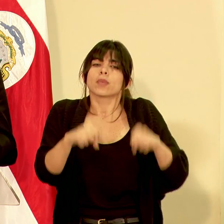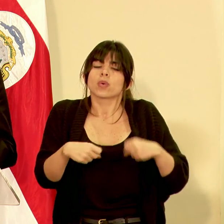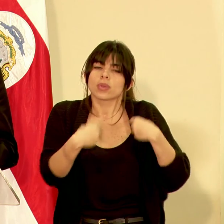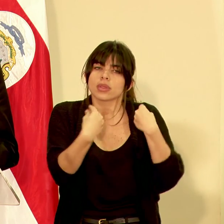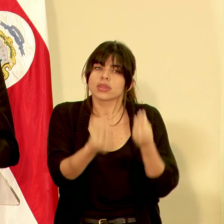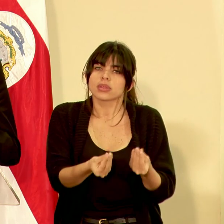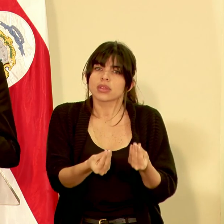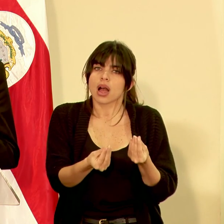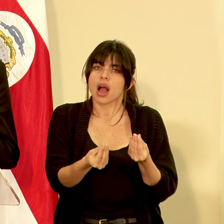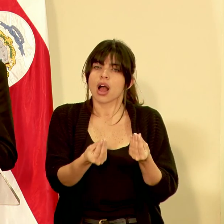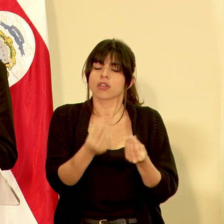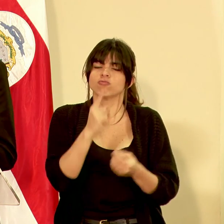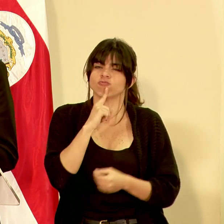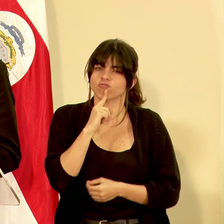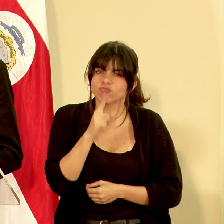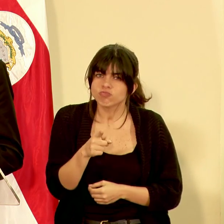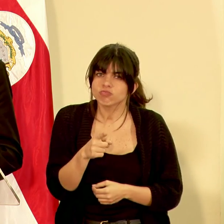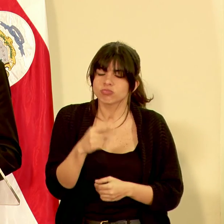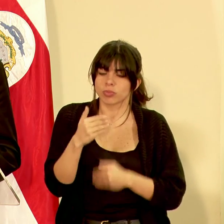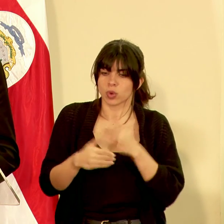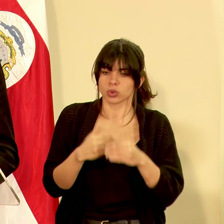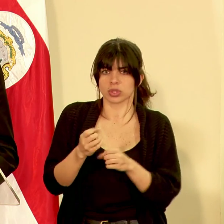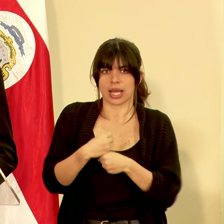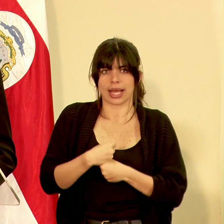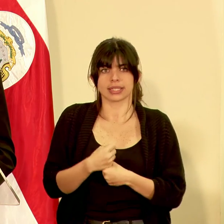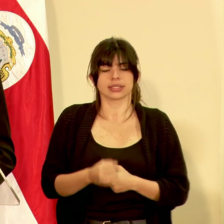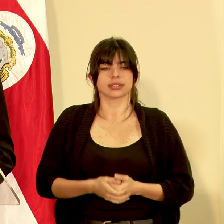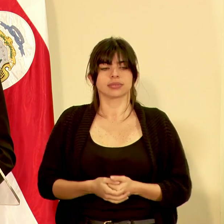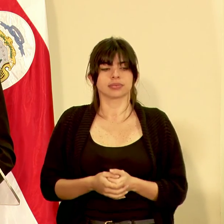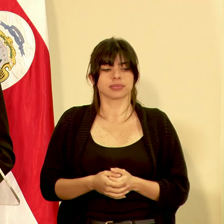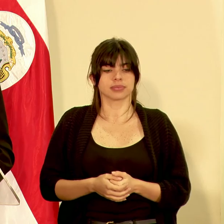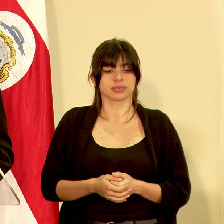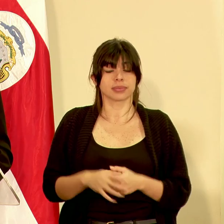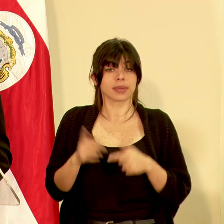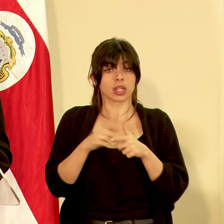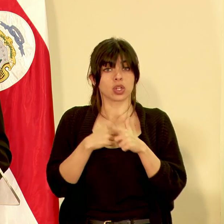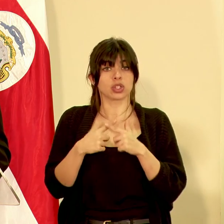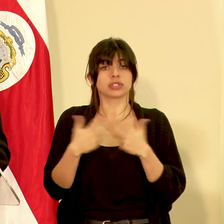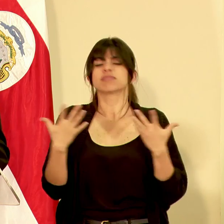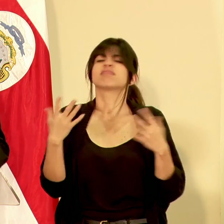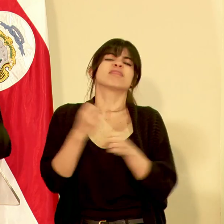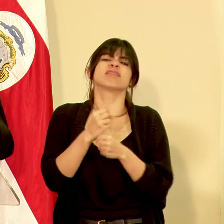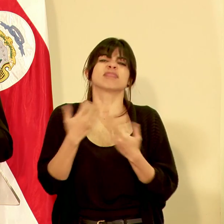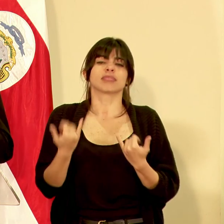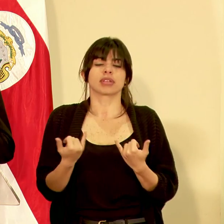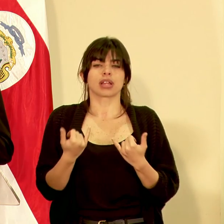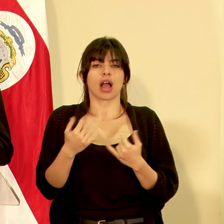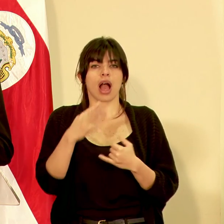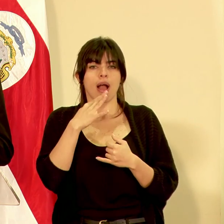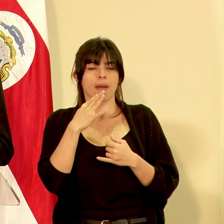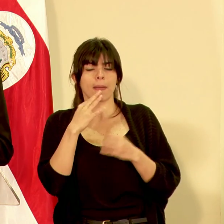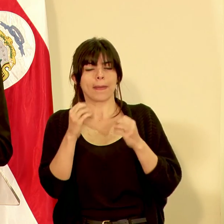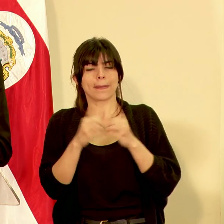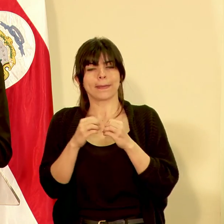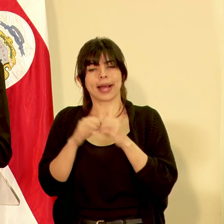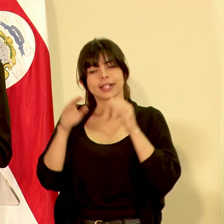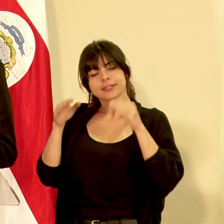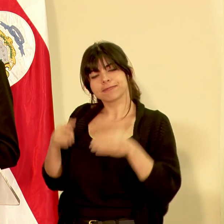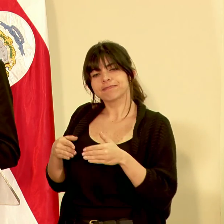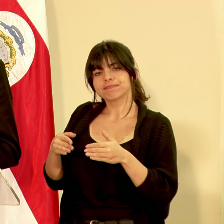esa certera a los procesos que estamos implementando entonces básicamente a hora de invitar y ahora hablo un poquito más de